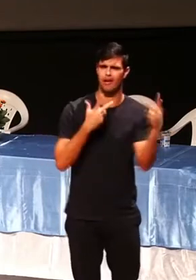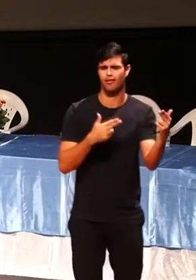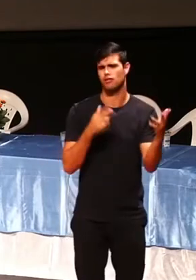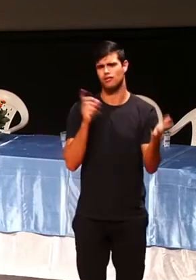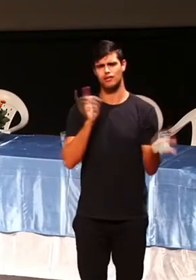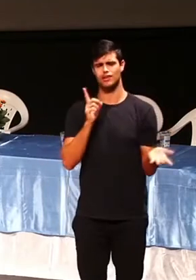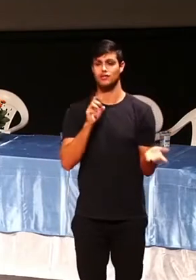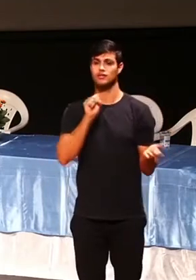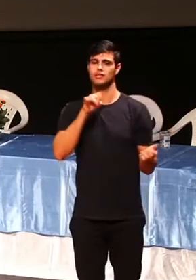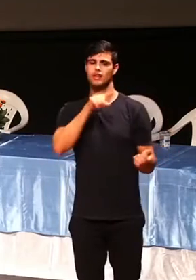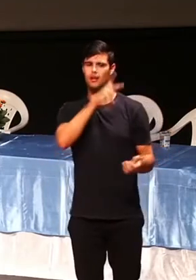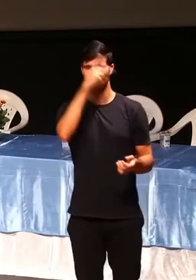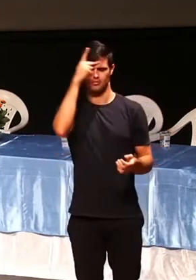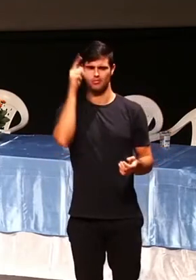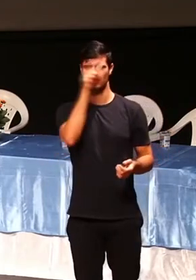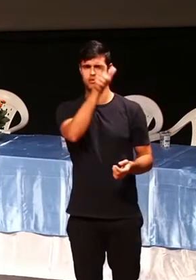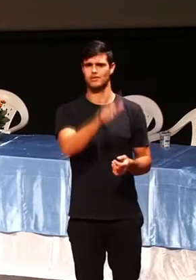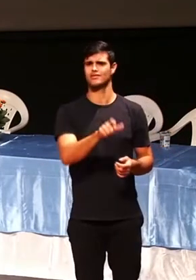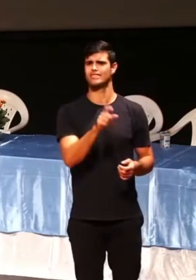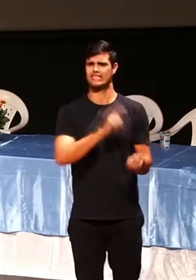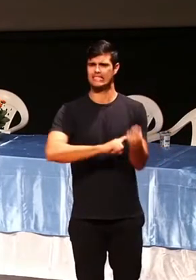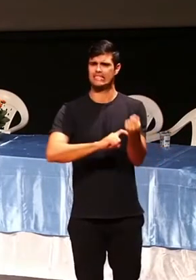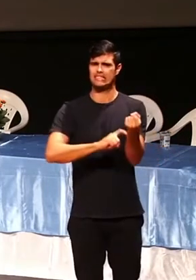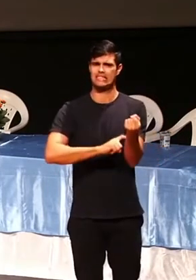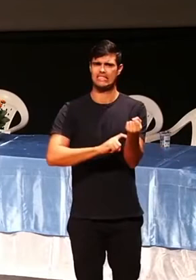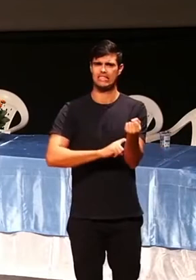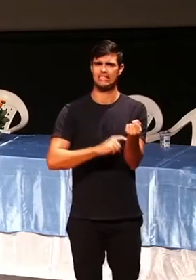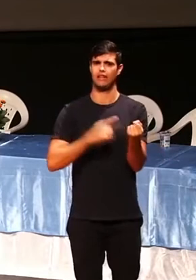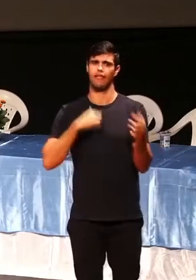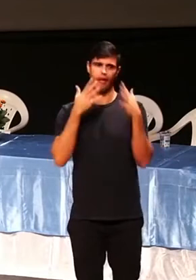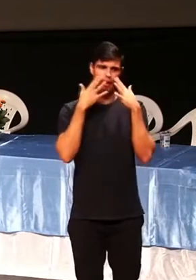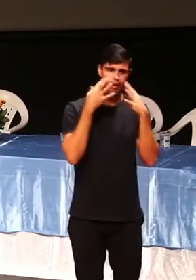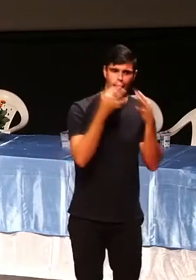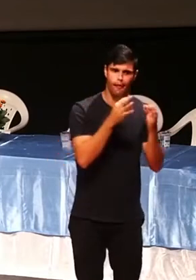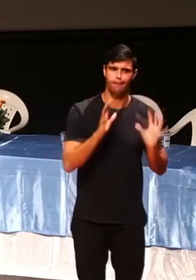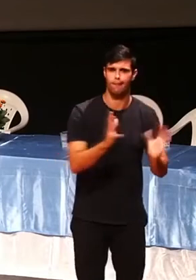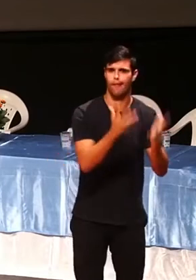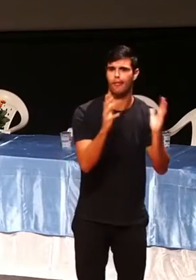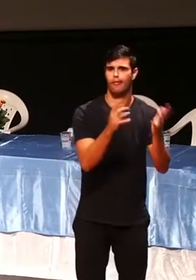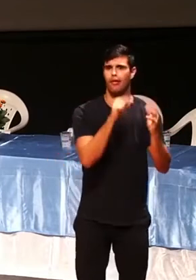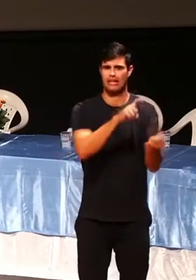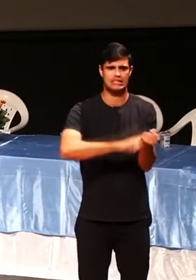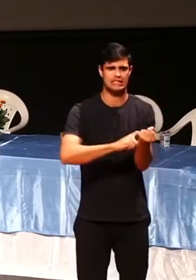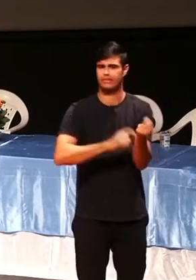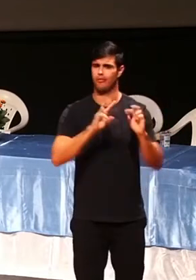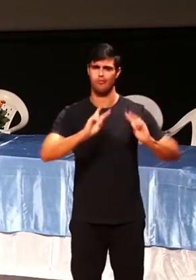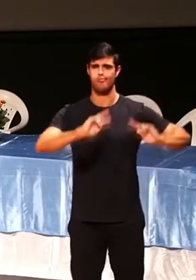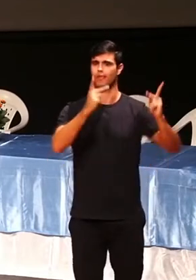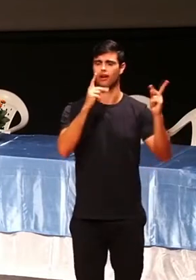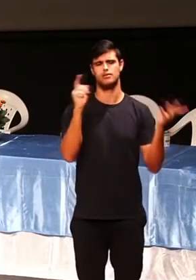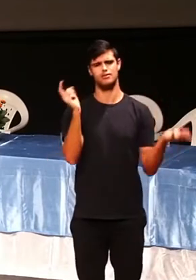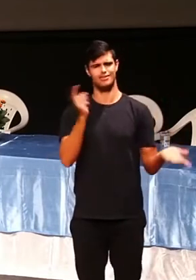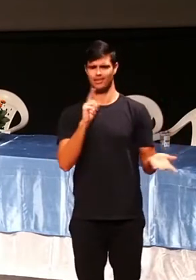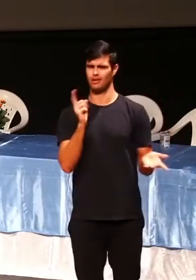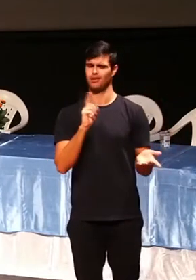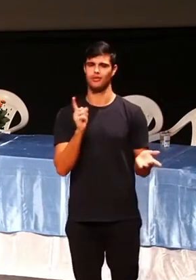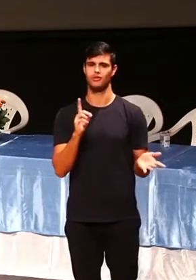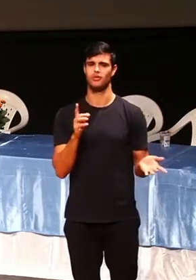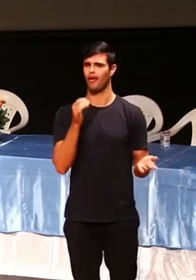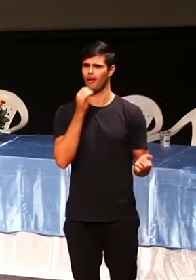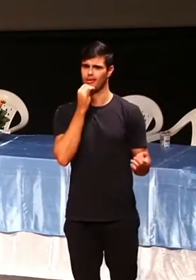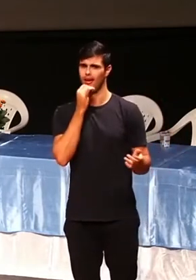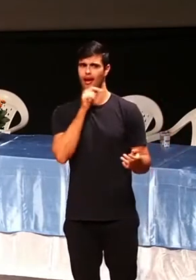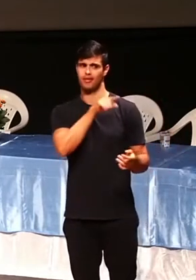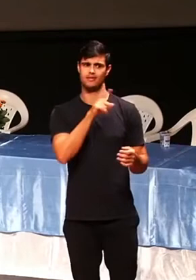Não vai dar corda para ela. Não vai dar lenha para a fogueira. Porque tem gente que fica cutucando com varacurtes.